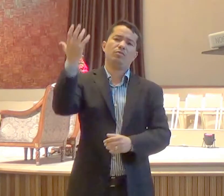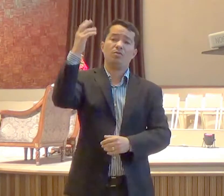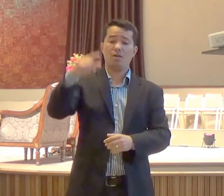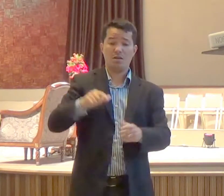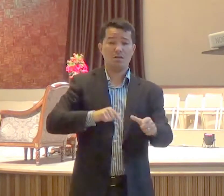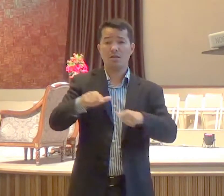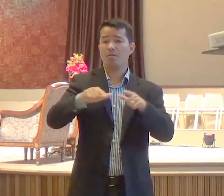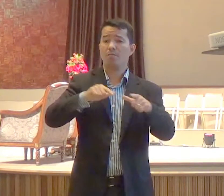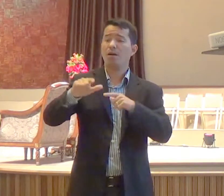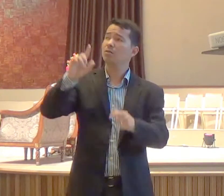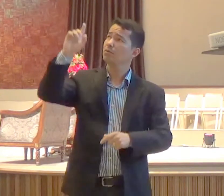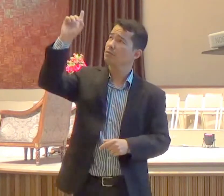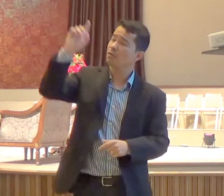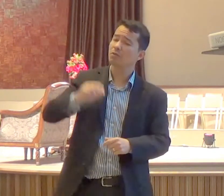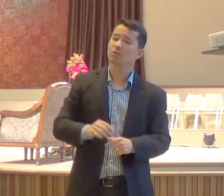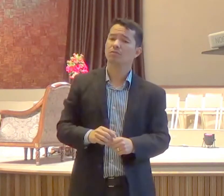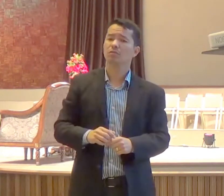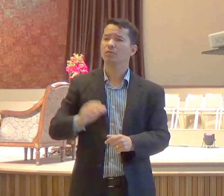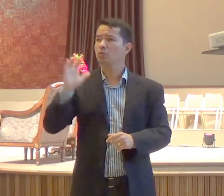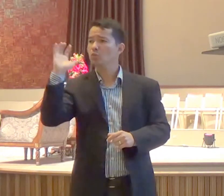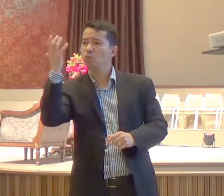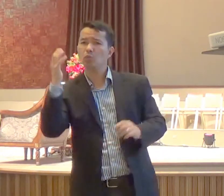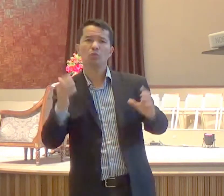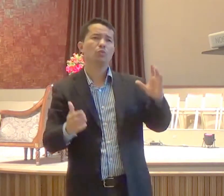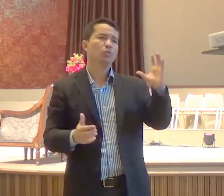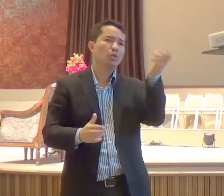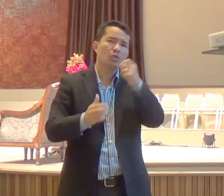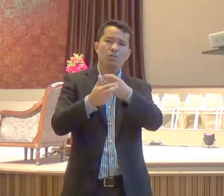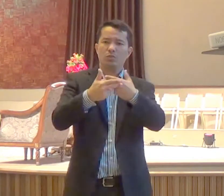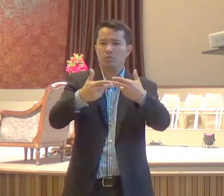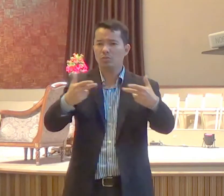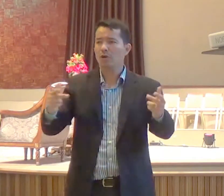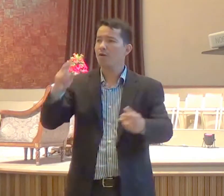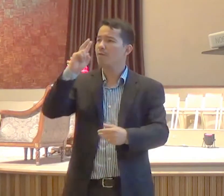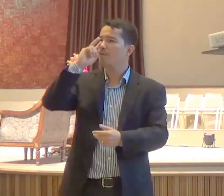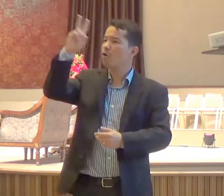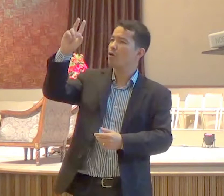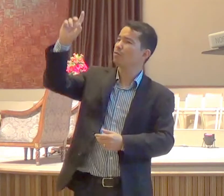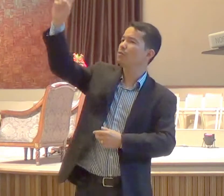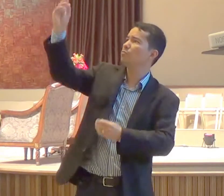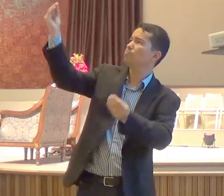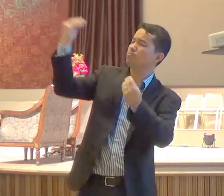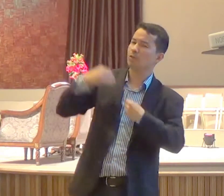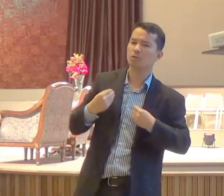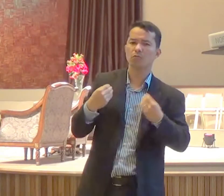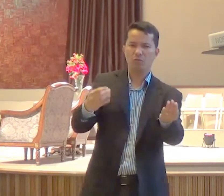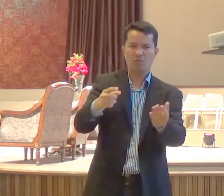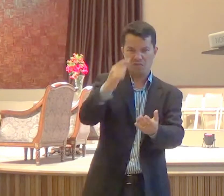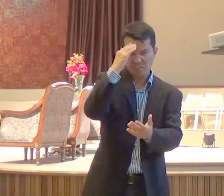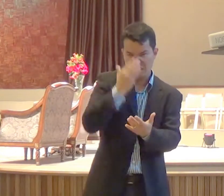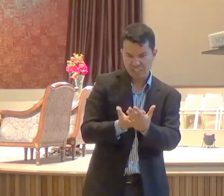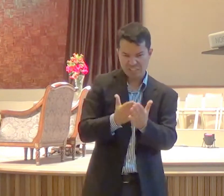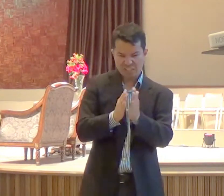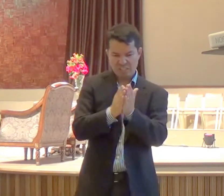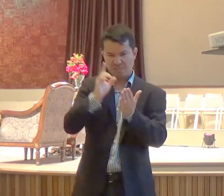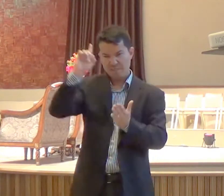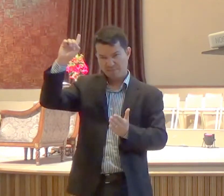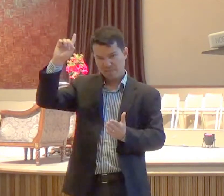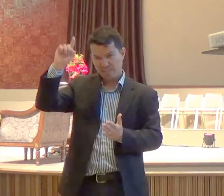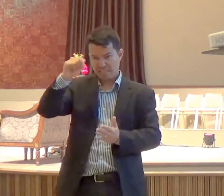Deus, eram acontecimentos, era a força do Senhor, eu creio na Bíblia, você creia na Bíblia? Eu creio na Bíblia, não